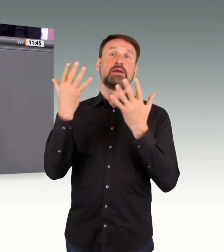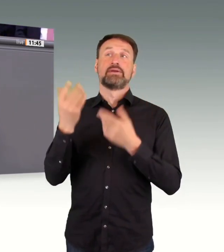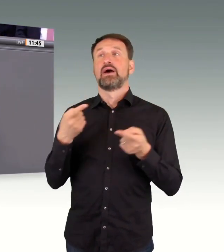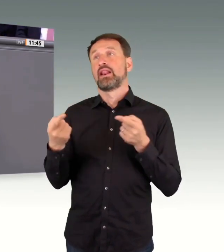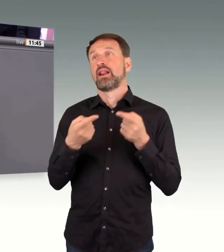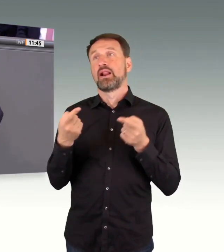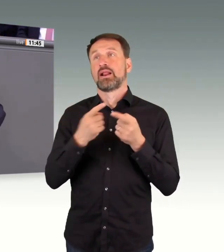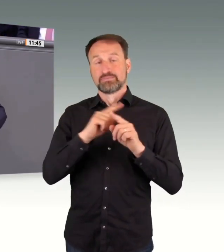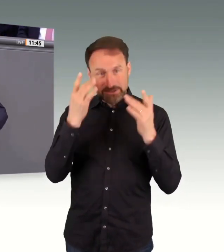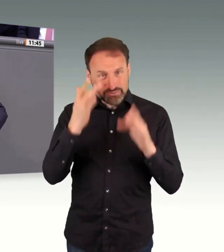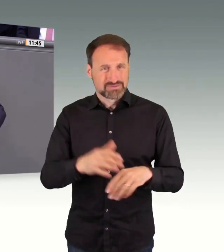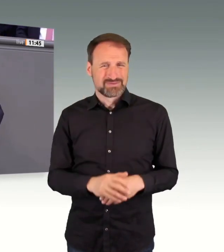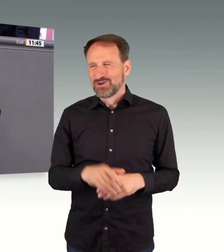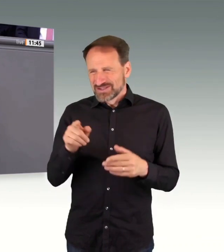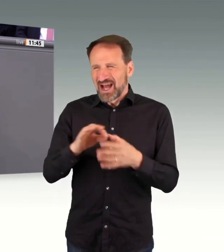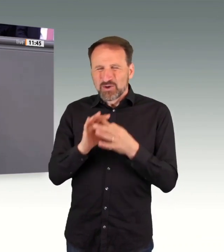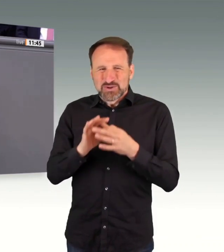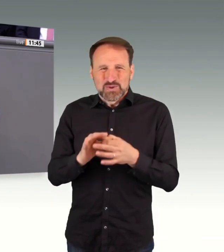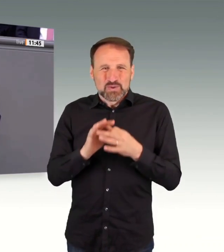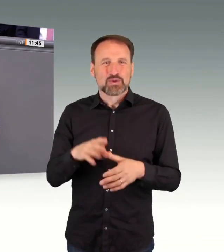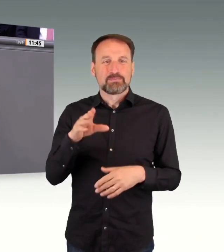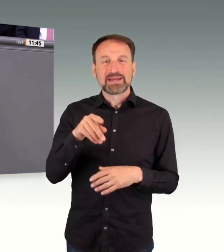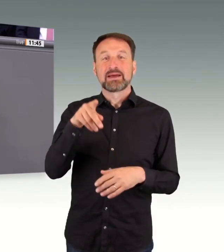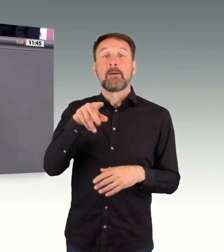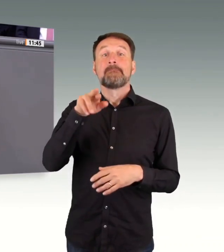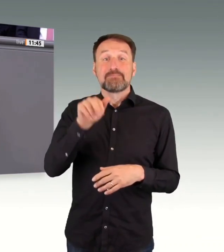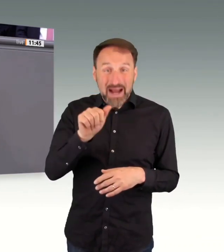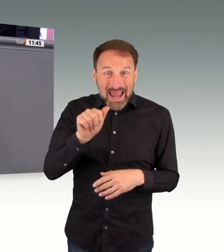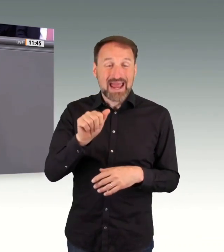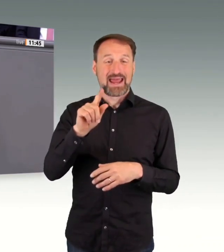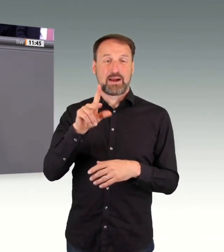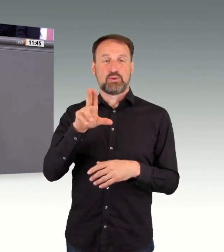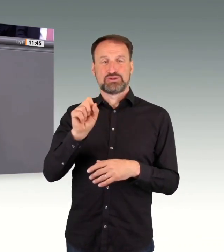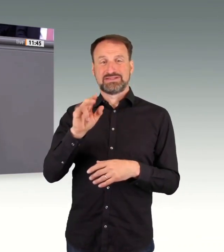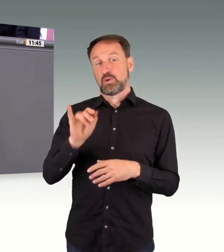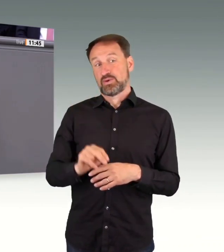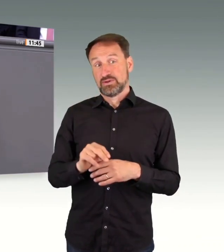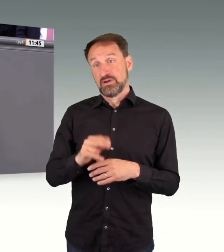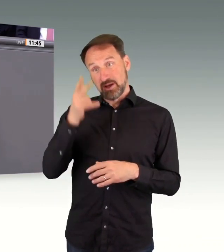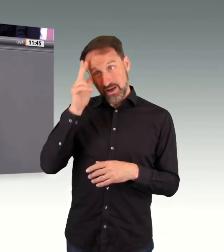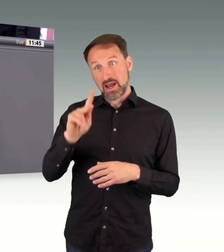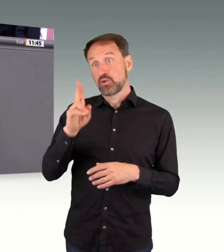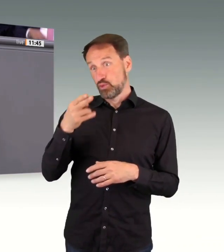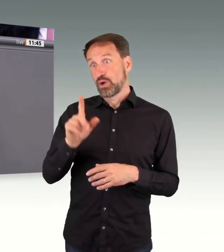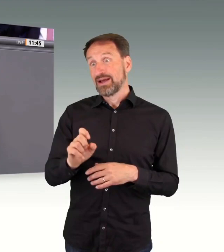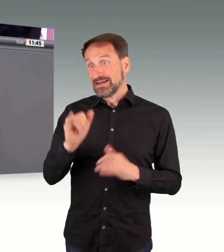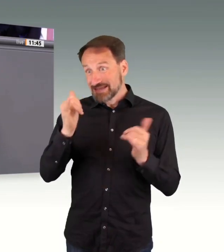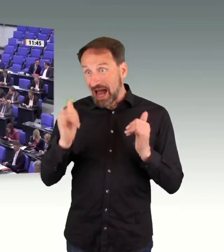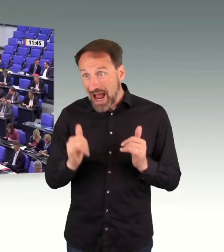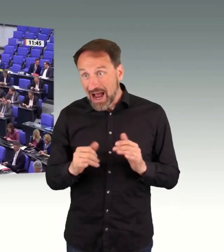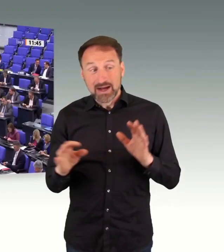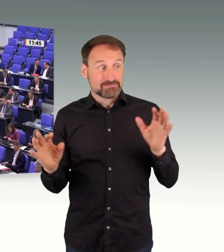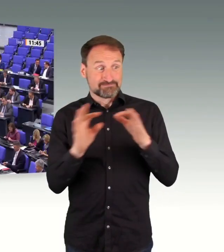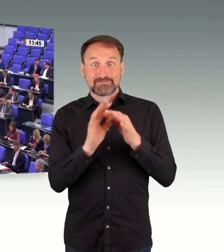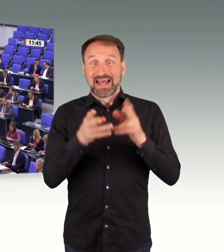etwas auch mit Präklusion zu tun. Herr Kollege Kuhle, das hat was mit Rechtsstaat zu tun. Präklusion